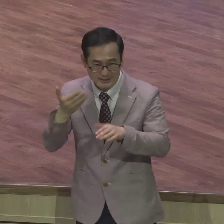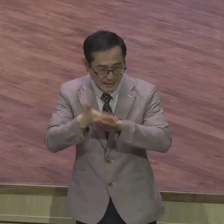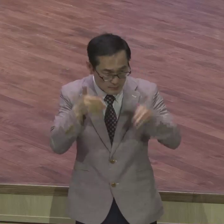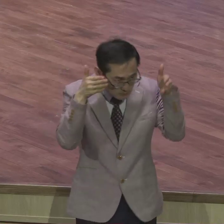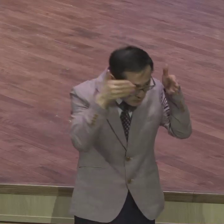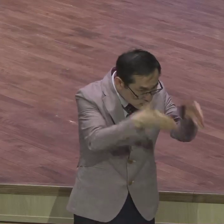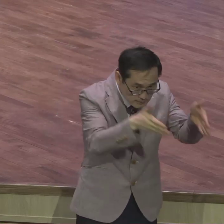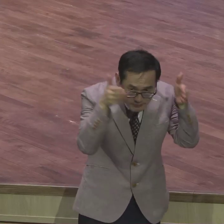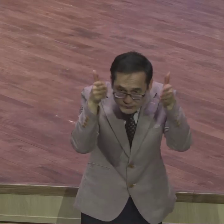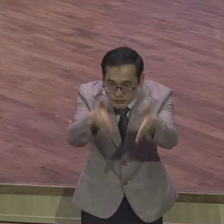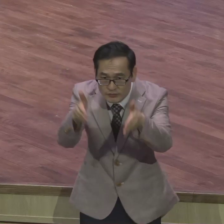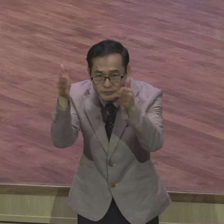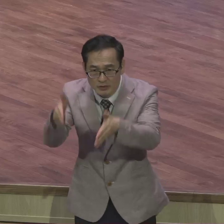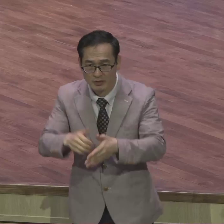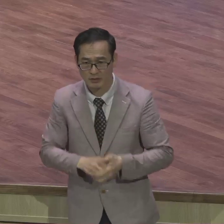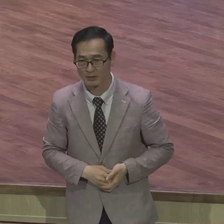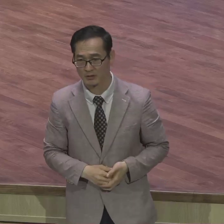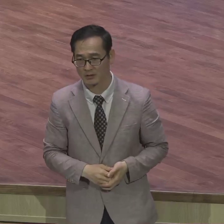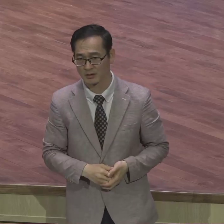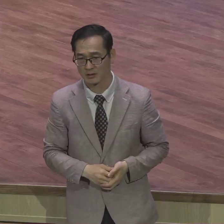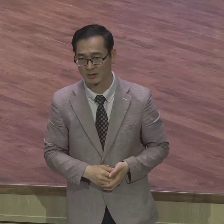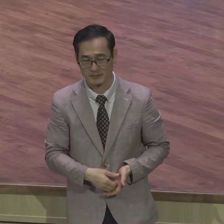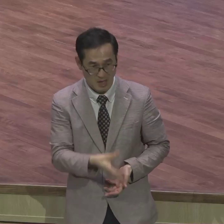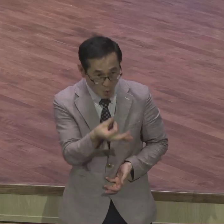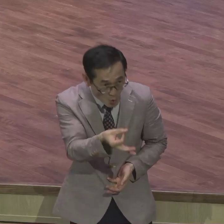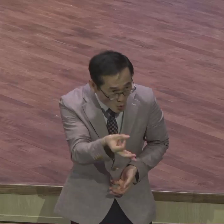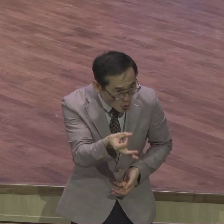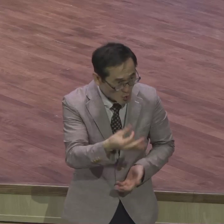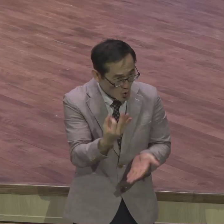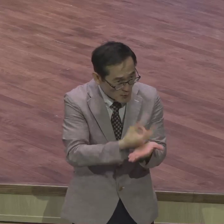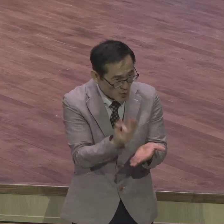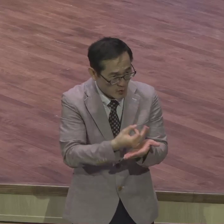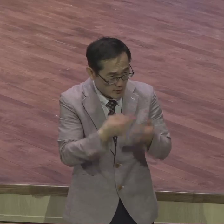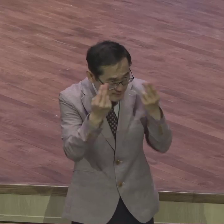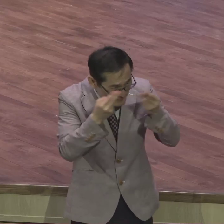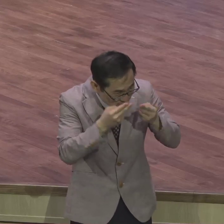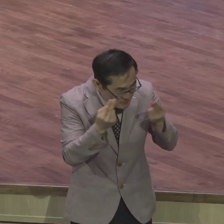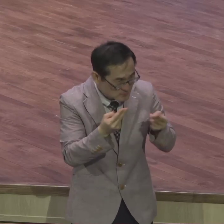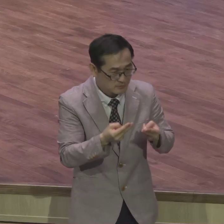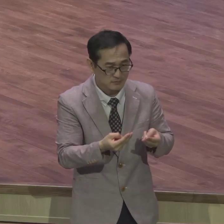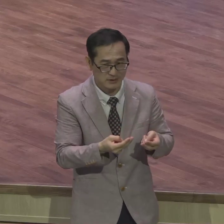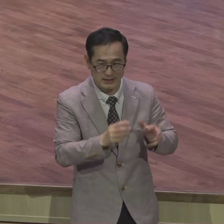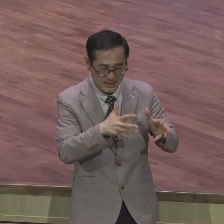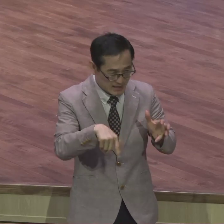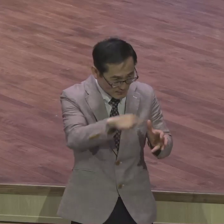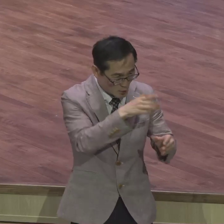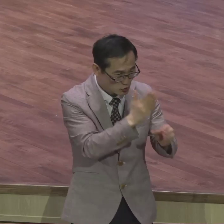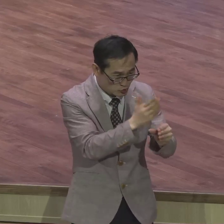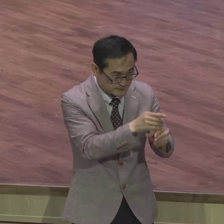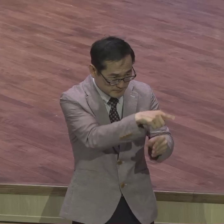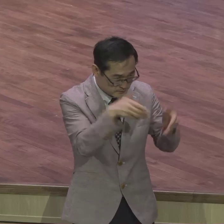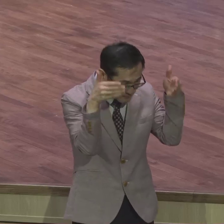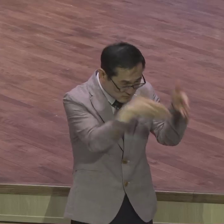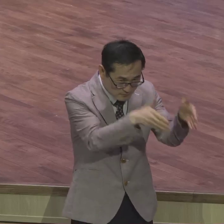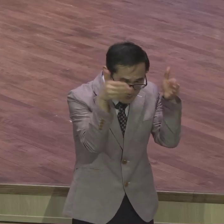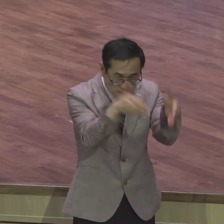맨날 병이나 고침 받고 돈이나 많이 벌여가지고 맨날 세상적인 그런 기준에 있으면 주님이 너무 답답해